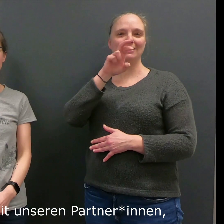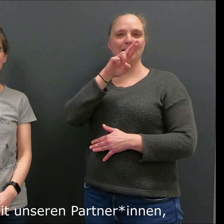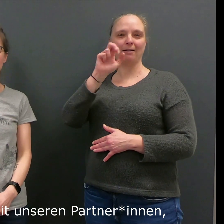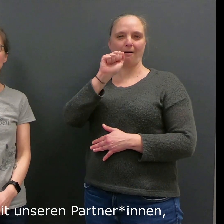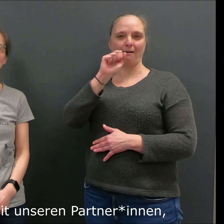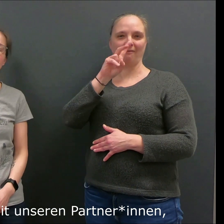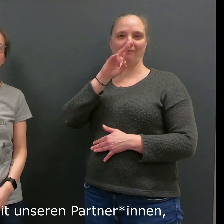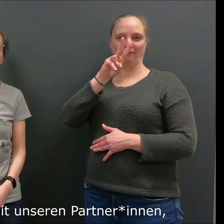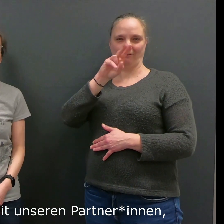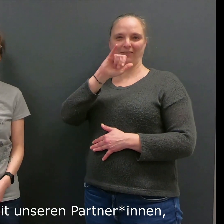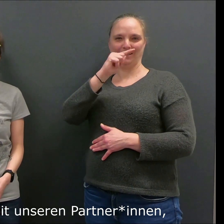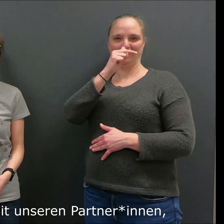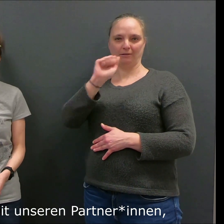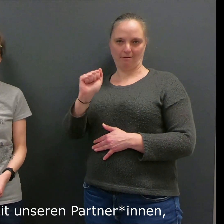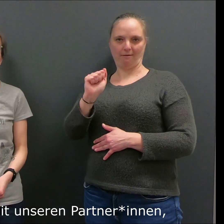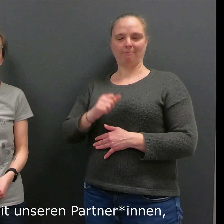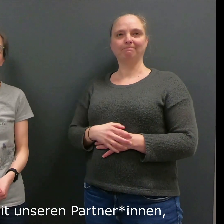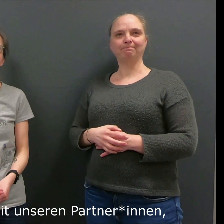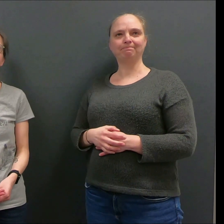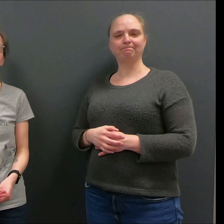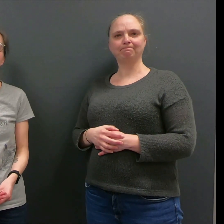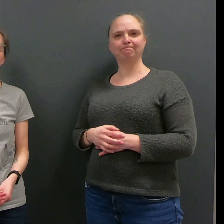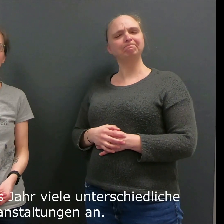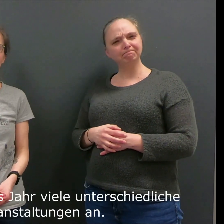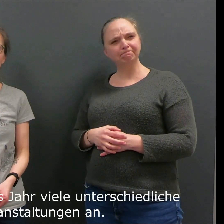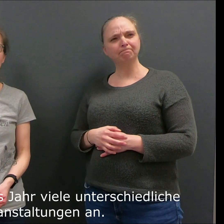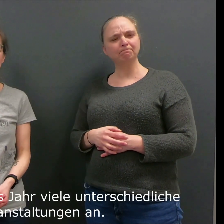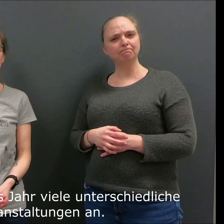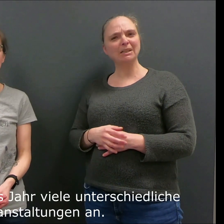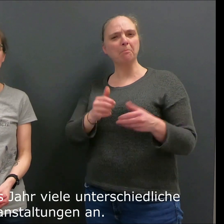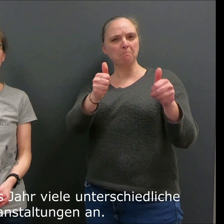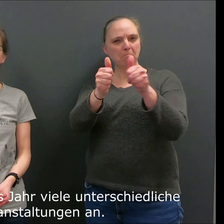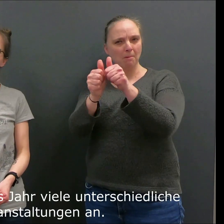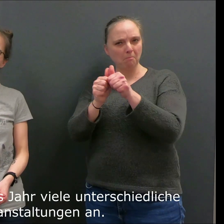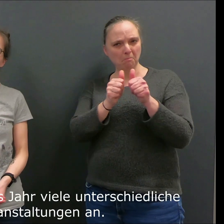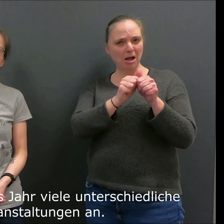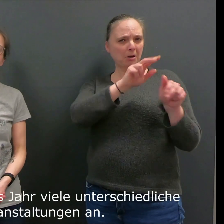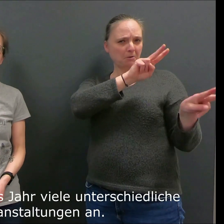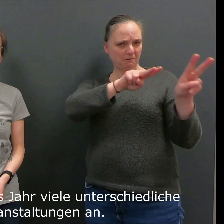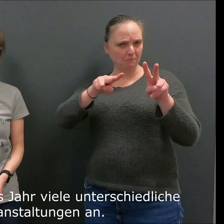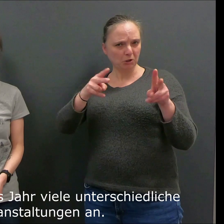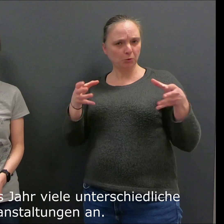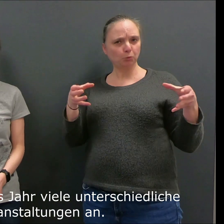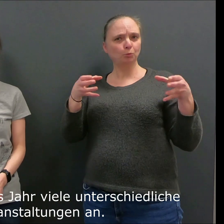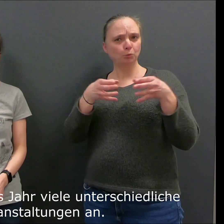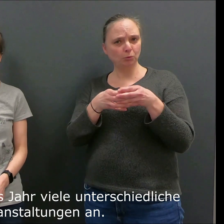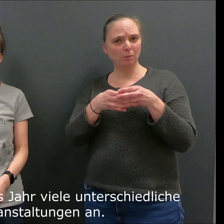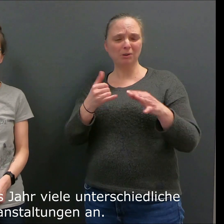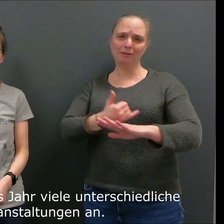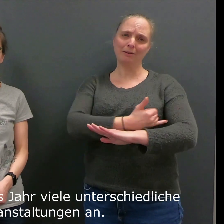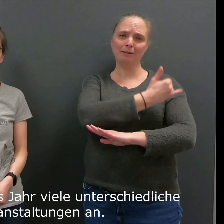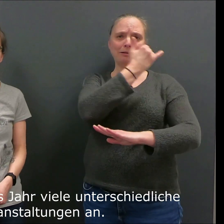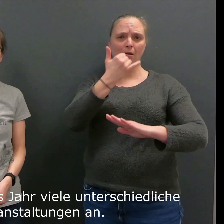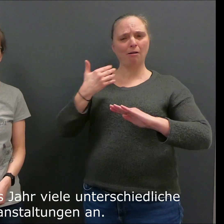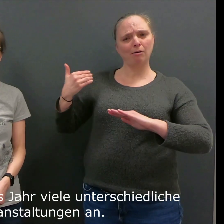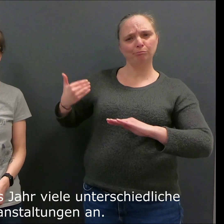Gemeinsam mit unseren Partnerinnen bieten wir jedes Jahr viele unterschiedliche Veranstaltungen an.